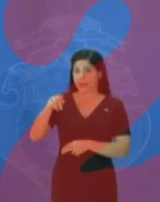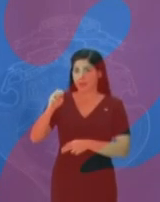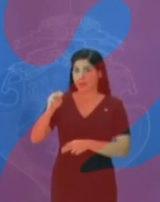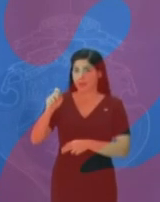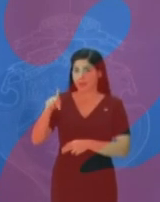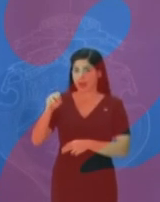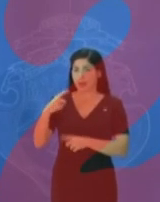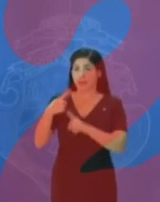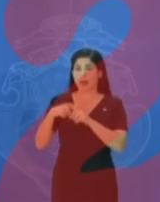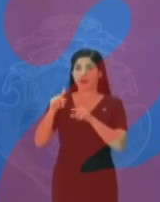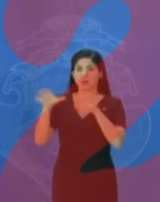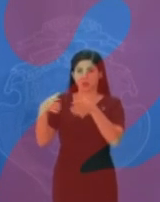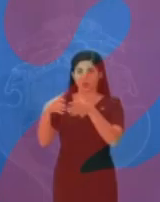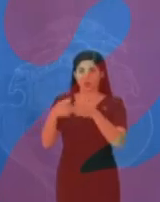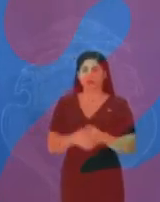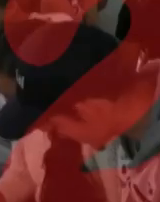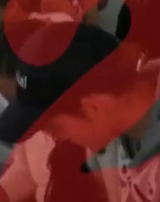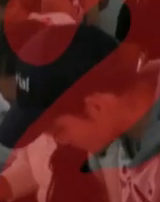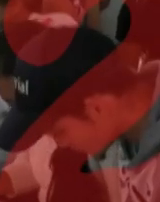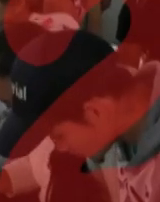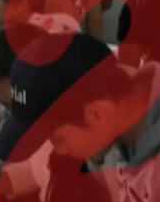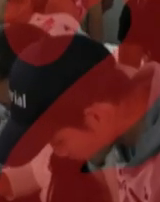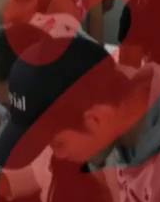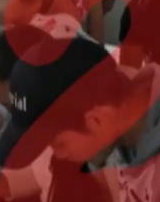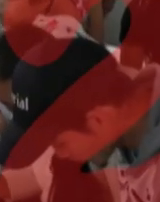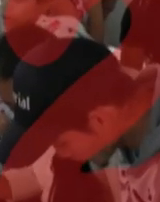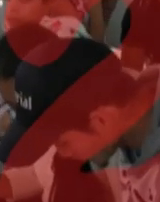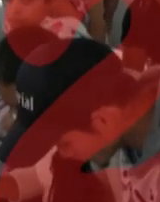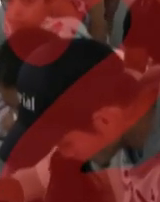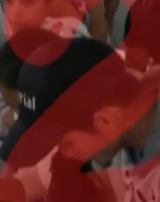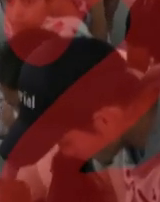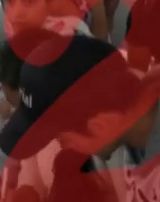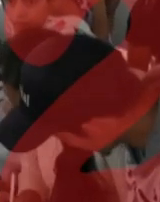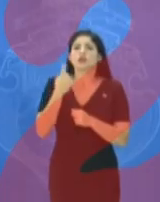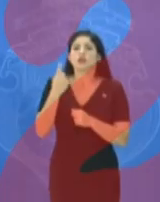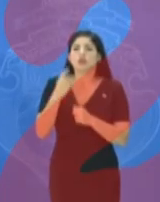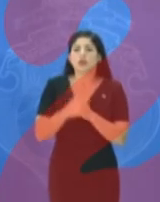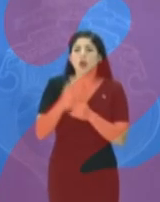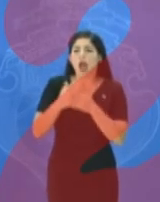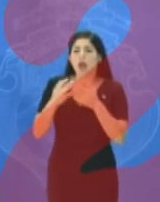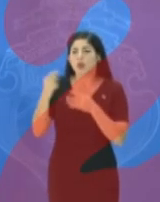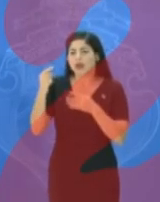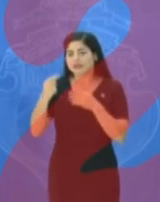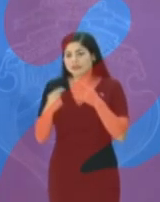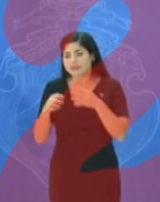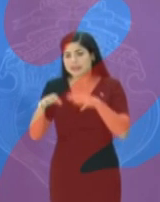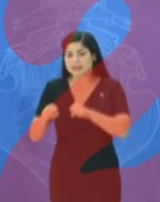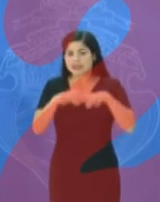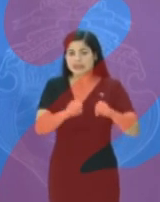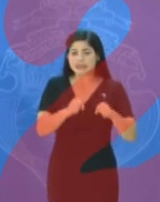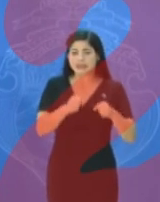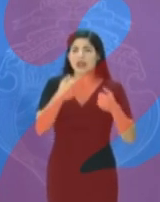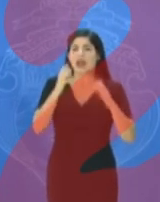Asimismo, agradeció el respaldo del gobierno de Costa Rica a los refugiados nicaragüenses. Quedan solo algunos regímenes